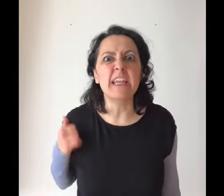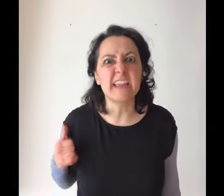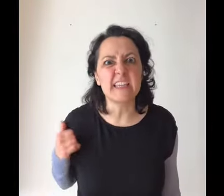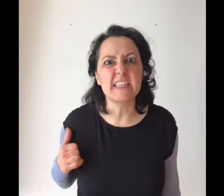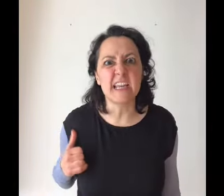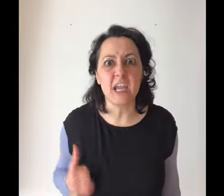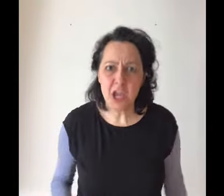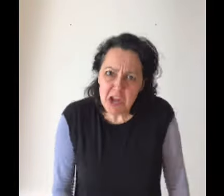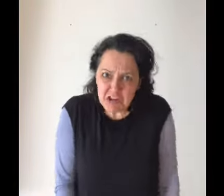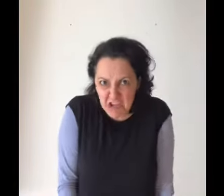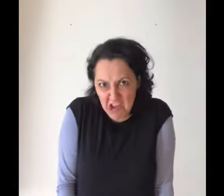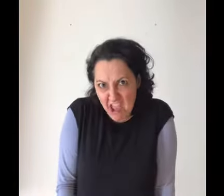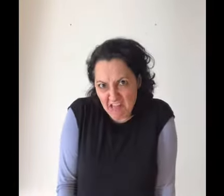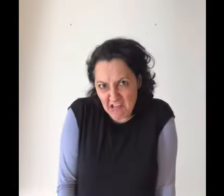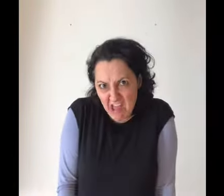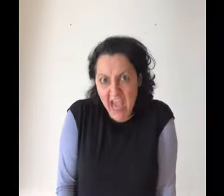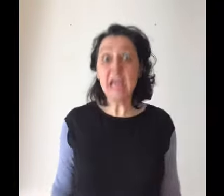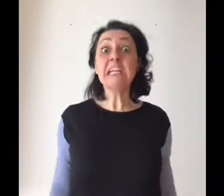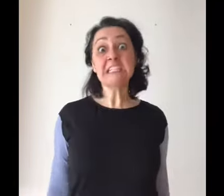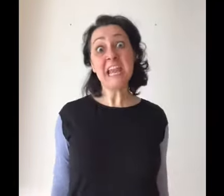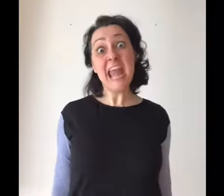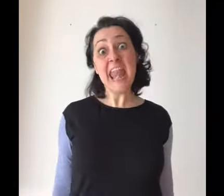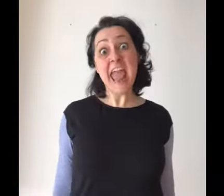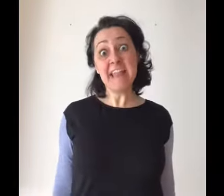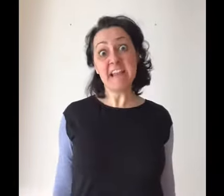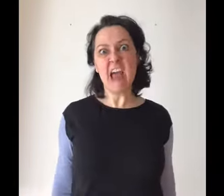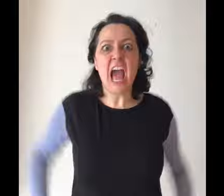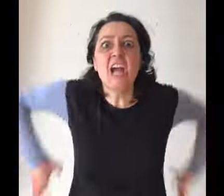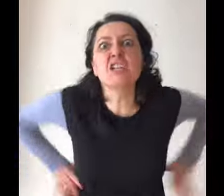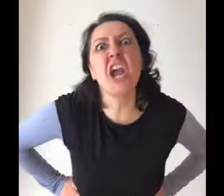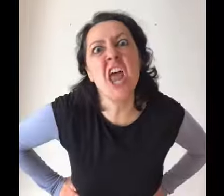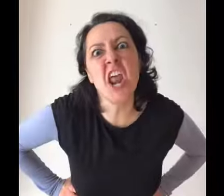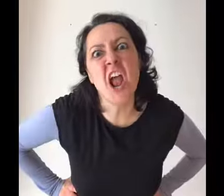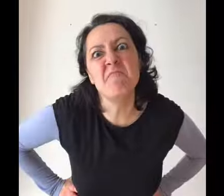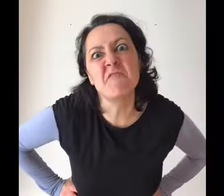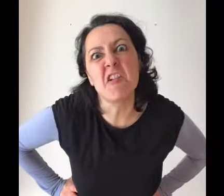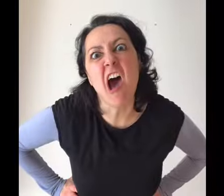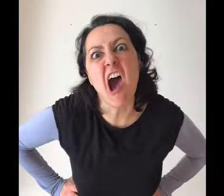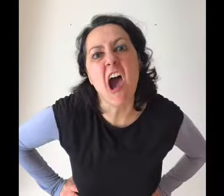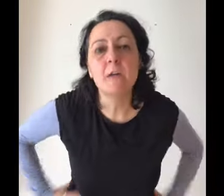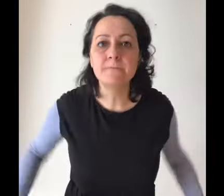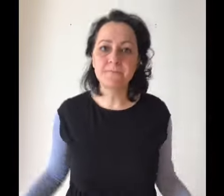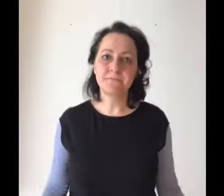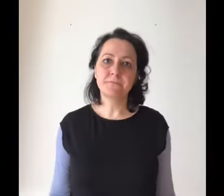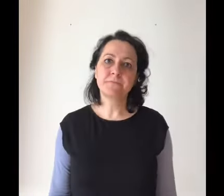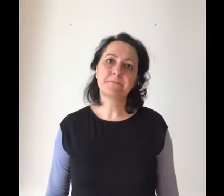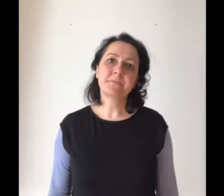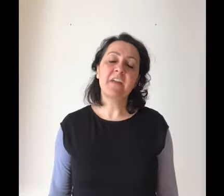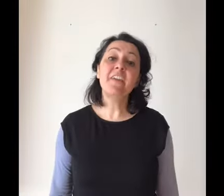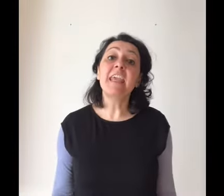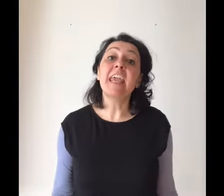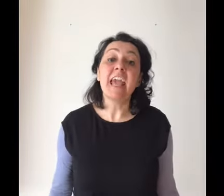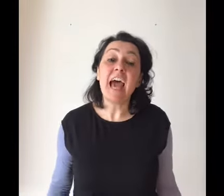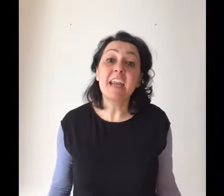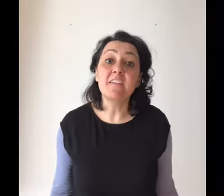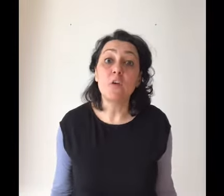tre streghe. Cenerentola! Cenerentola! Cenerentola! Finché arrivò